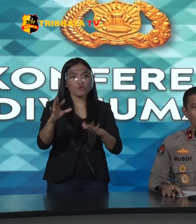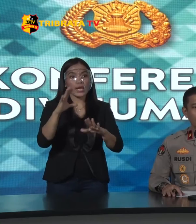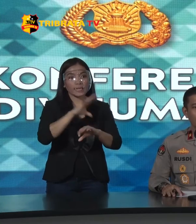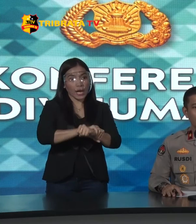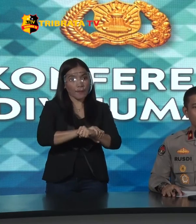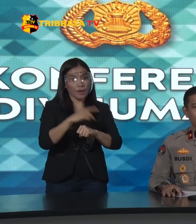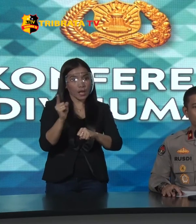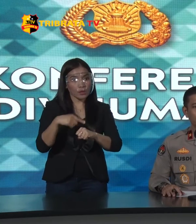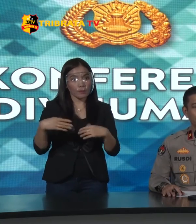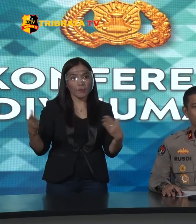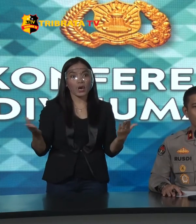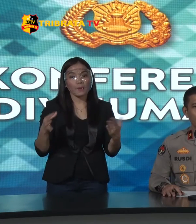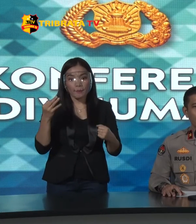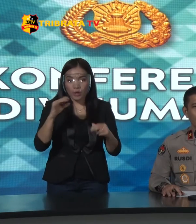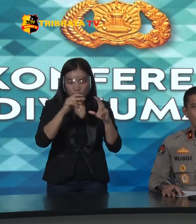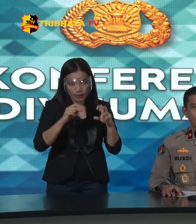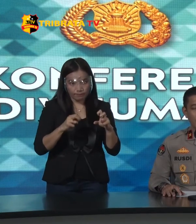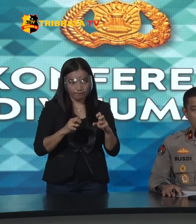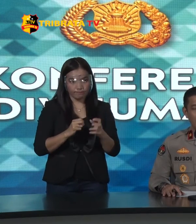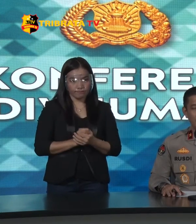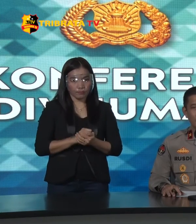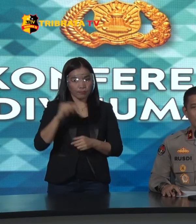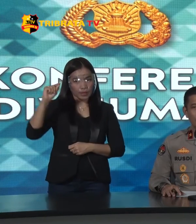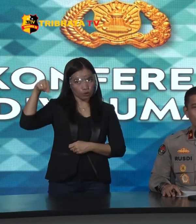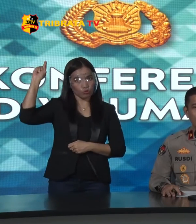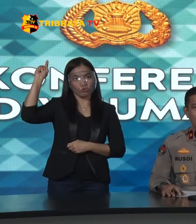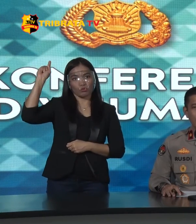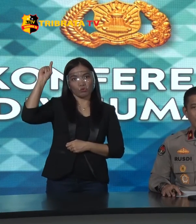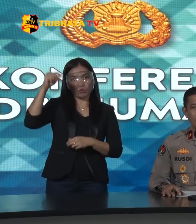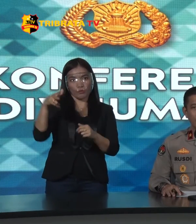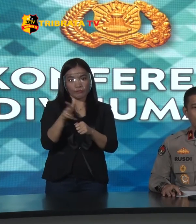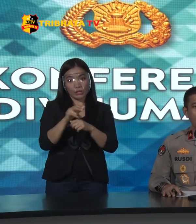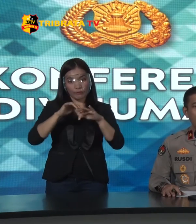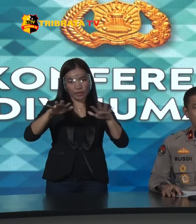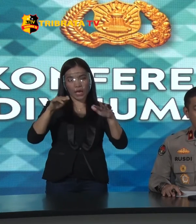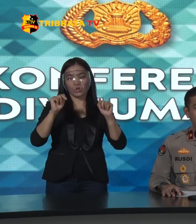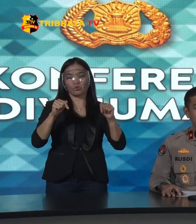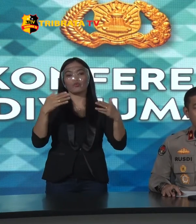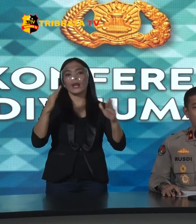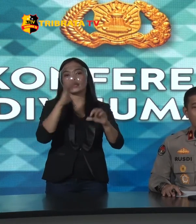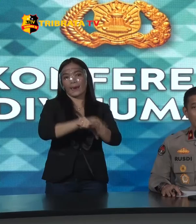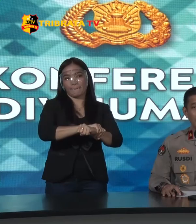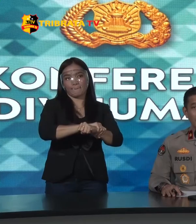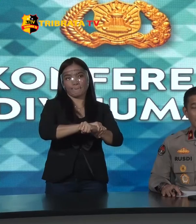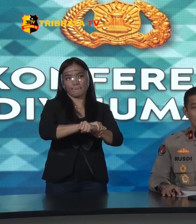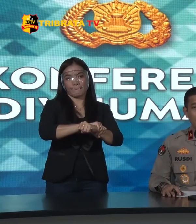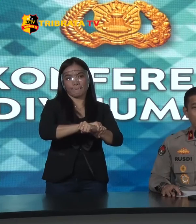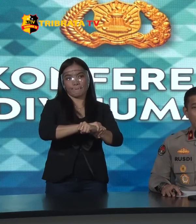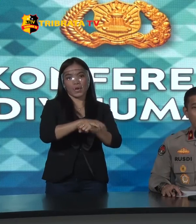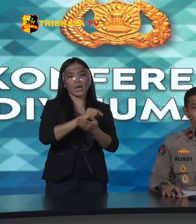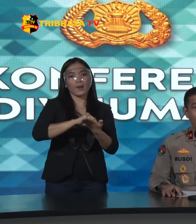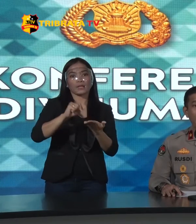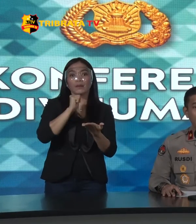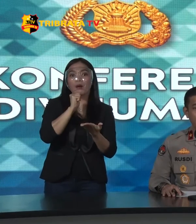baru Dicek Pak Benar Sudah dilakukan penangkapan Atas